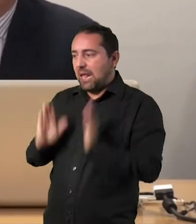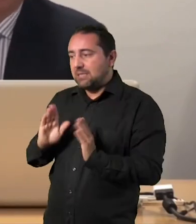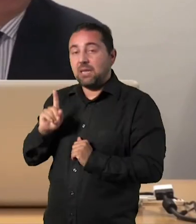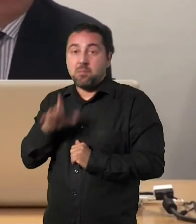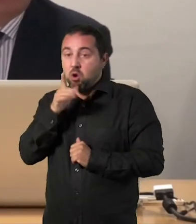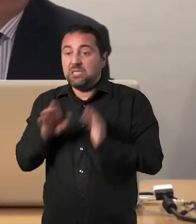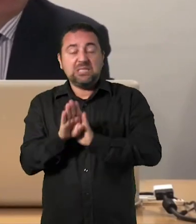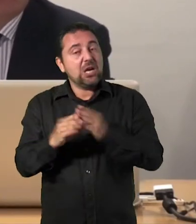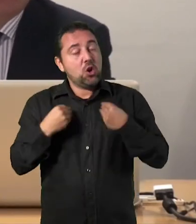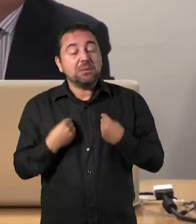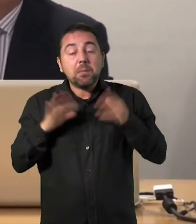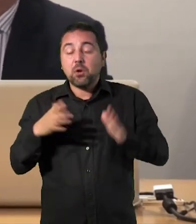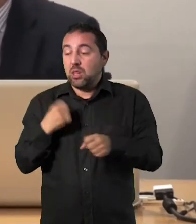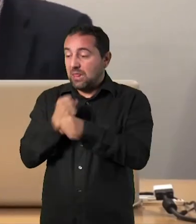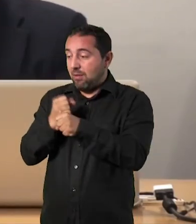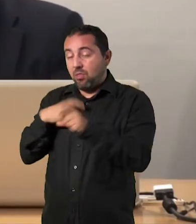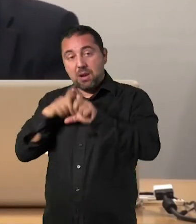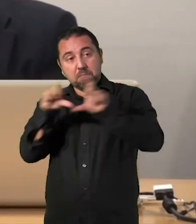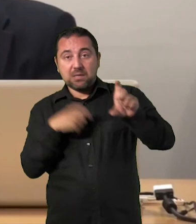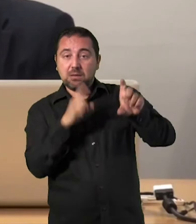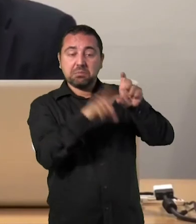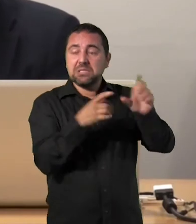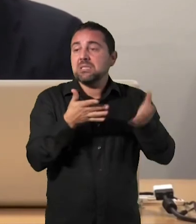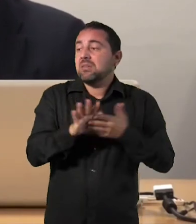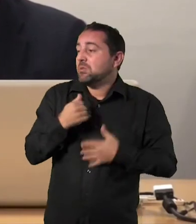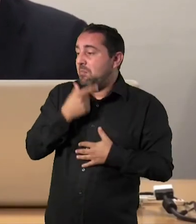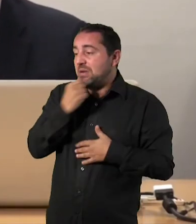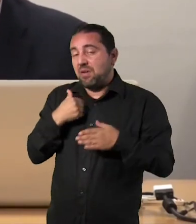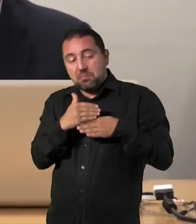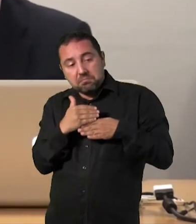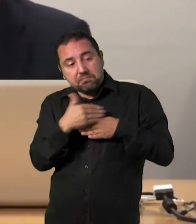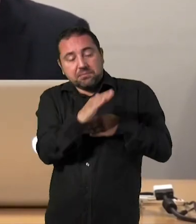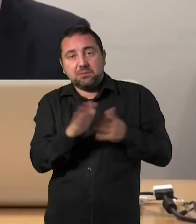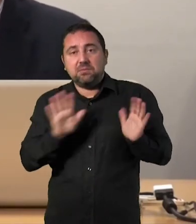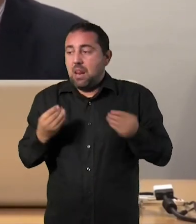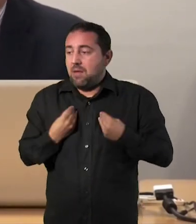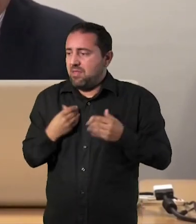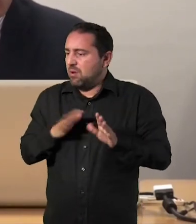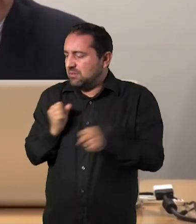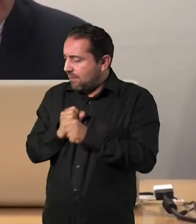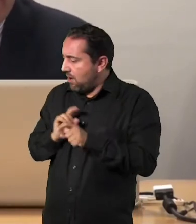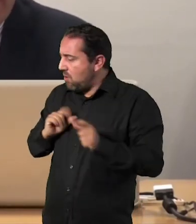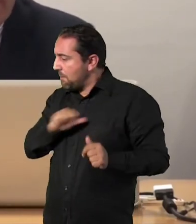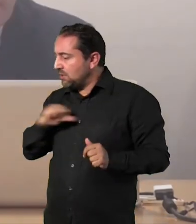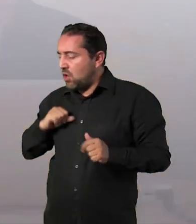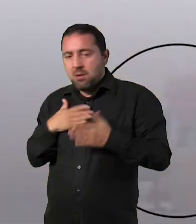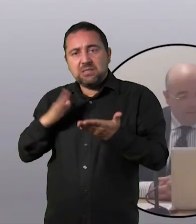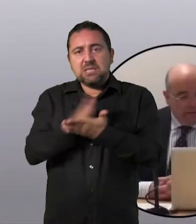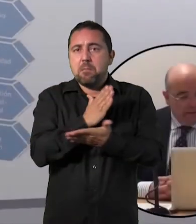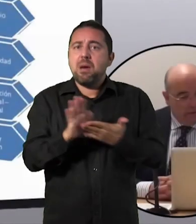mismo. Mientras que normalmente el trabajador por cuenta ajena es mucho más fácil hacer una segmentación en su vida.